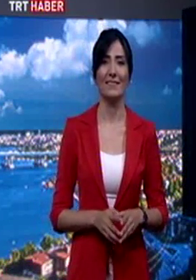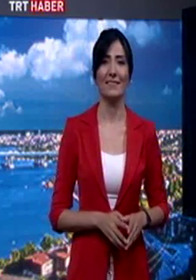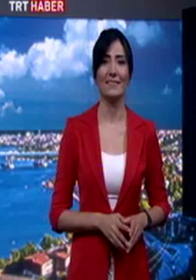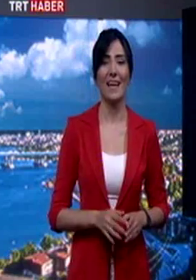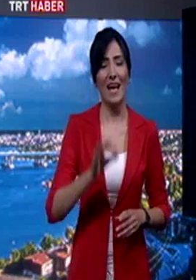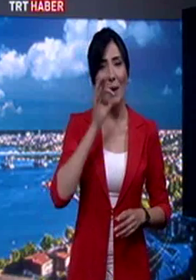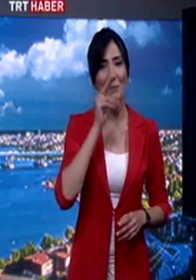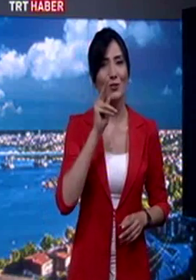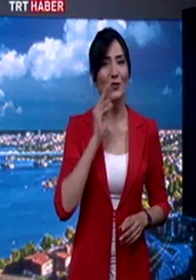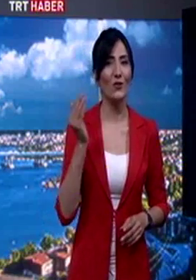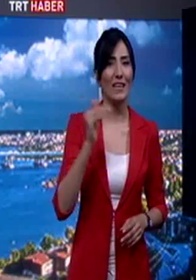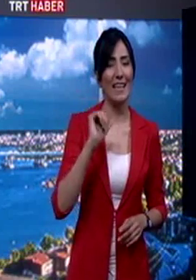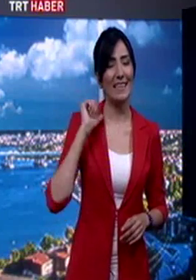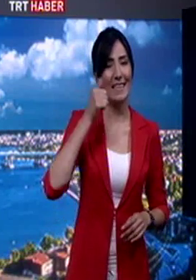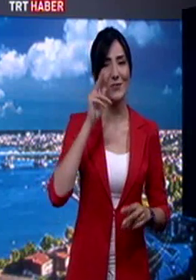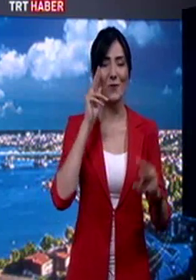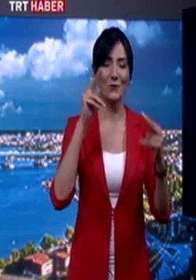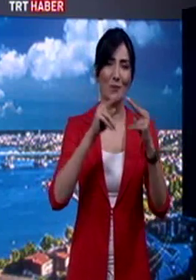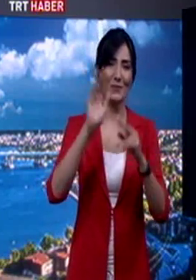Ültenimizin sonuna geldik. Yarın görüşmek üzere. Hoşçakalın.